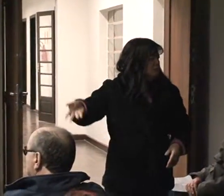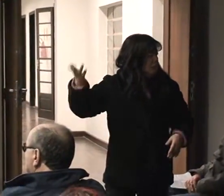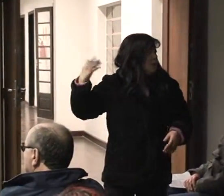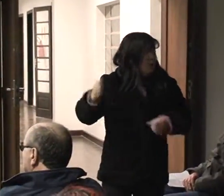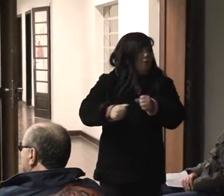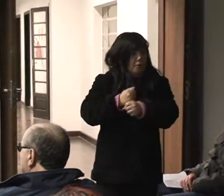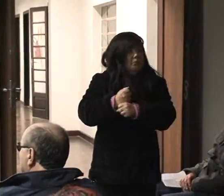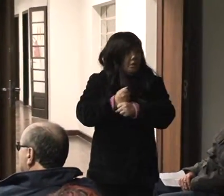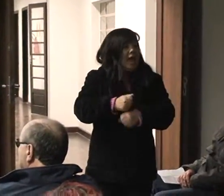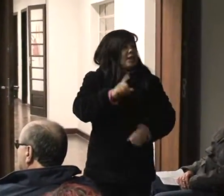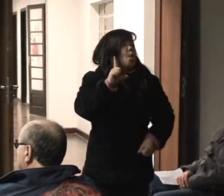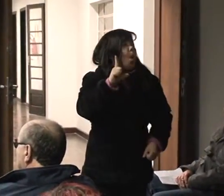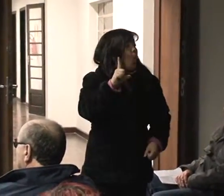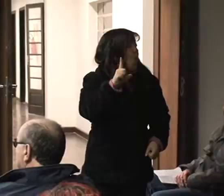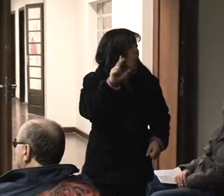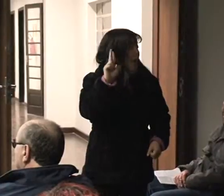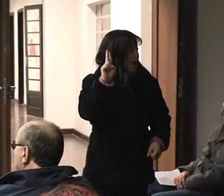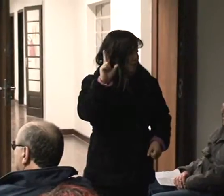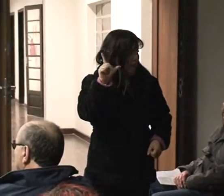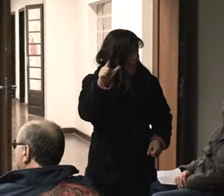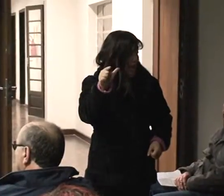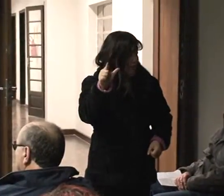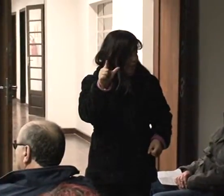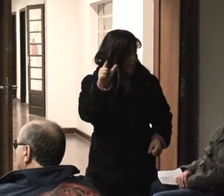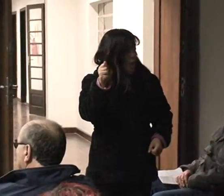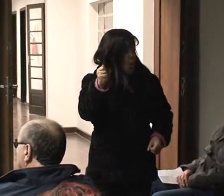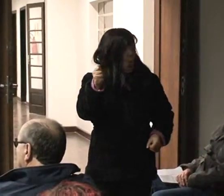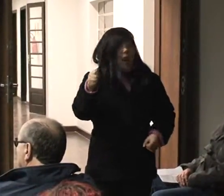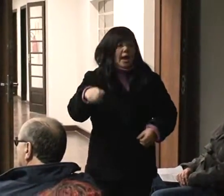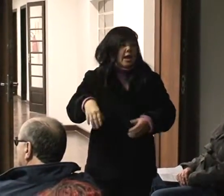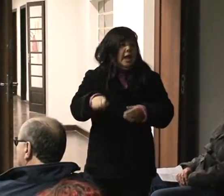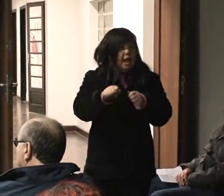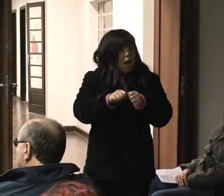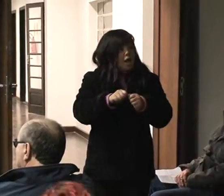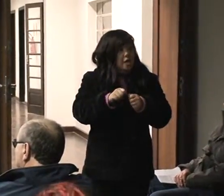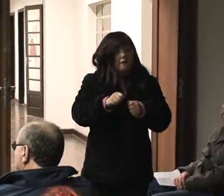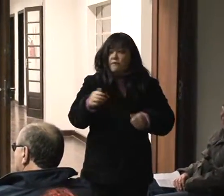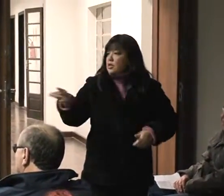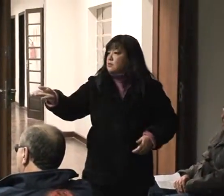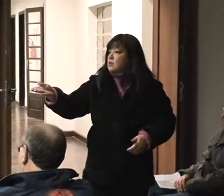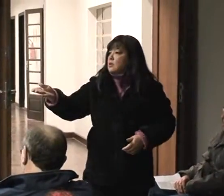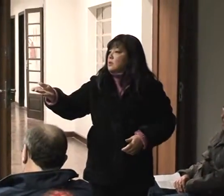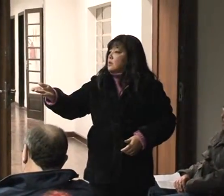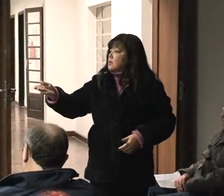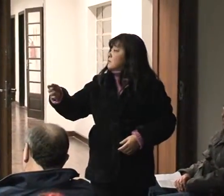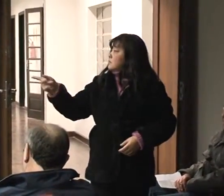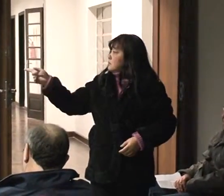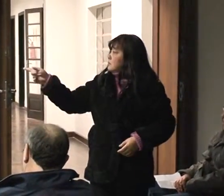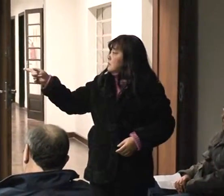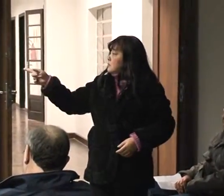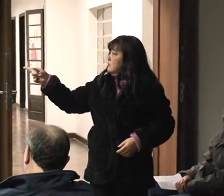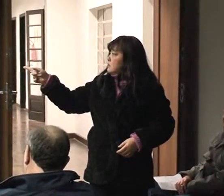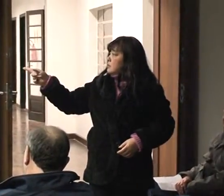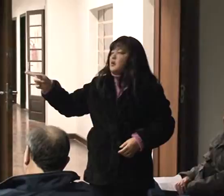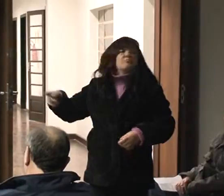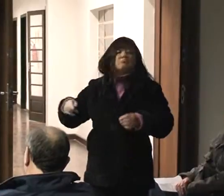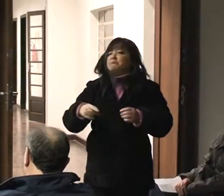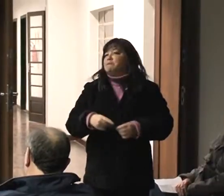Brasil 22 foi um programa muito vinculado ao poder governamental. As poucas consultas que teve, foi